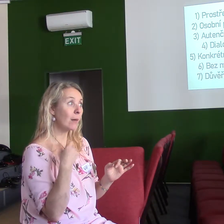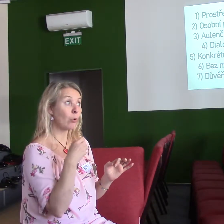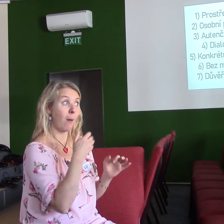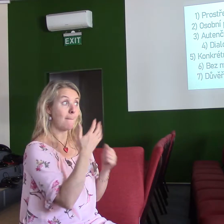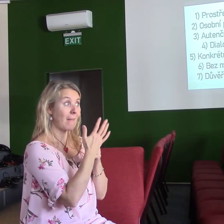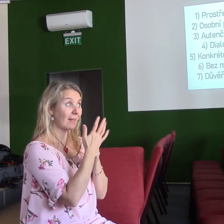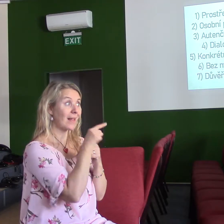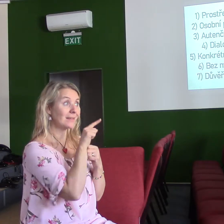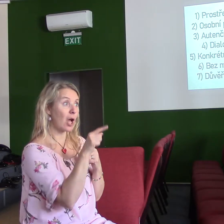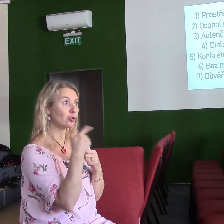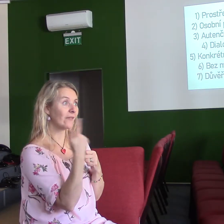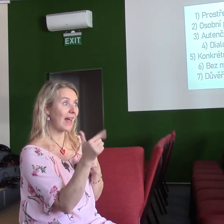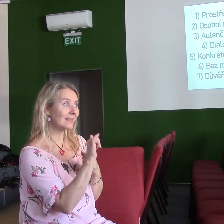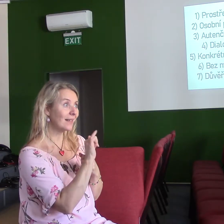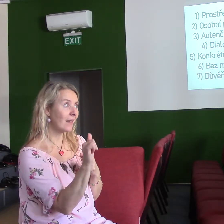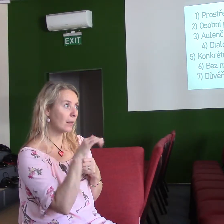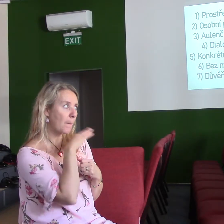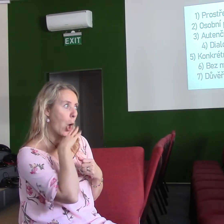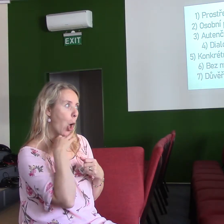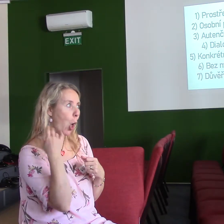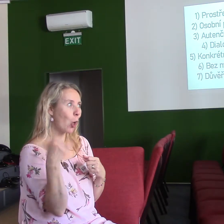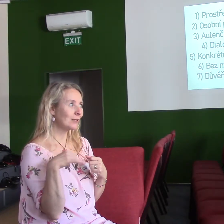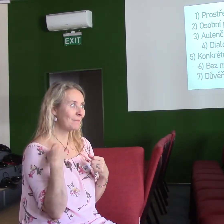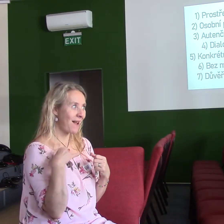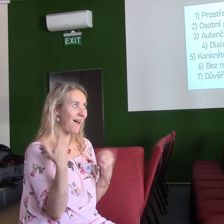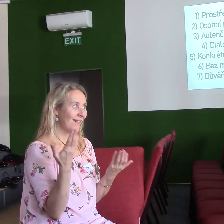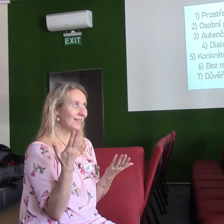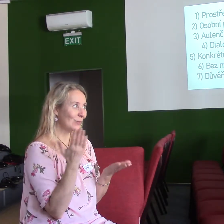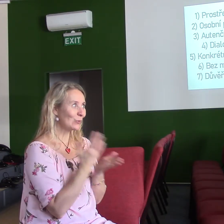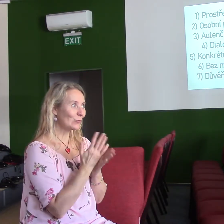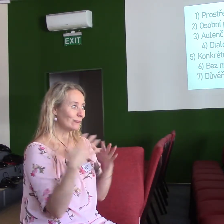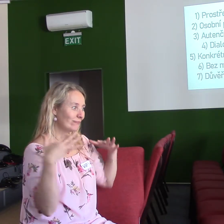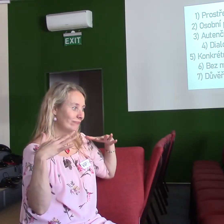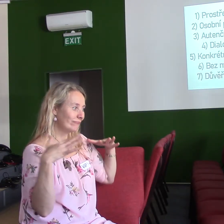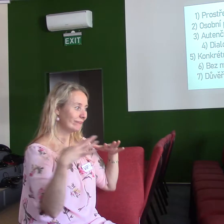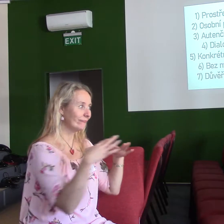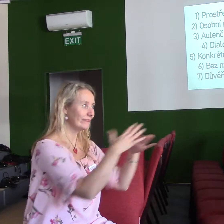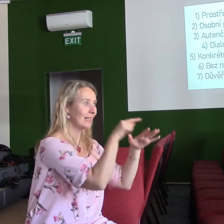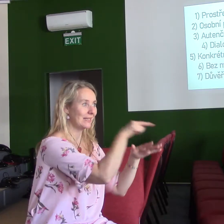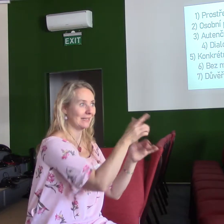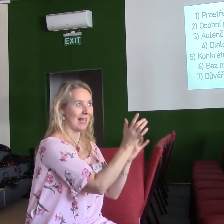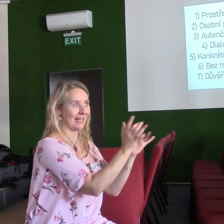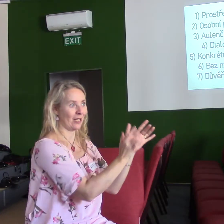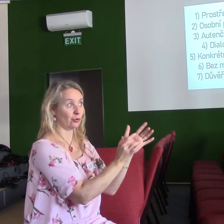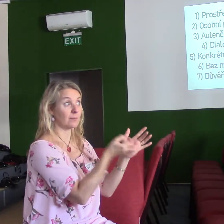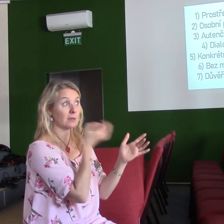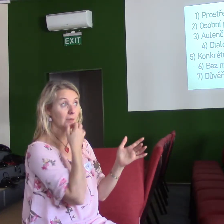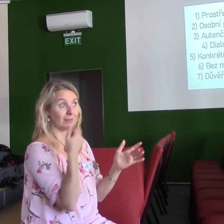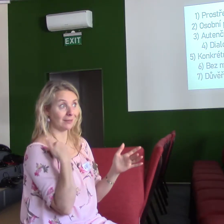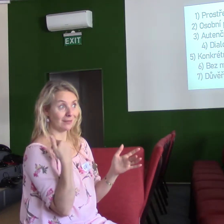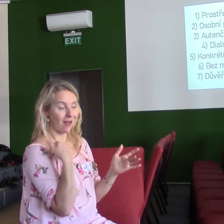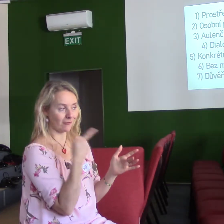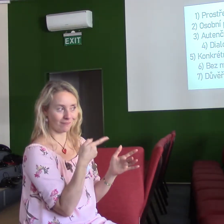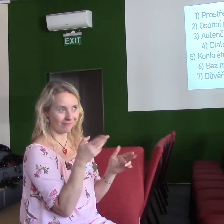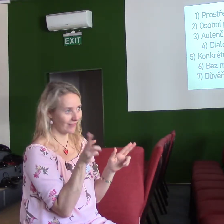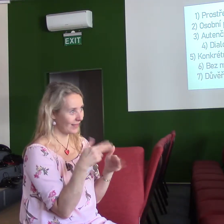nějakého roku 90 po Kristu. Kdyby prostě byli mnohem starší, tak by toho nedokázali tolik,